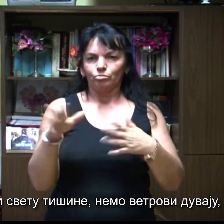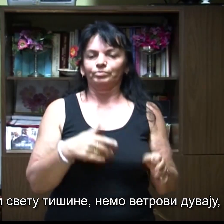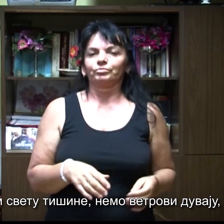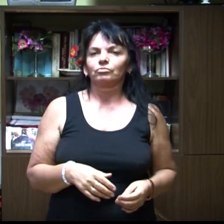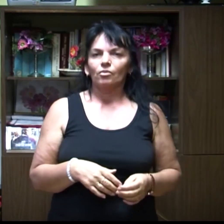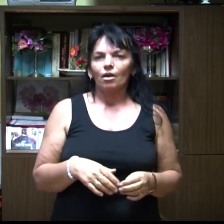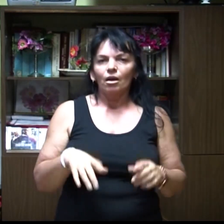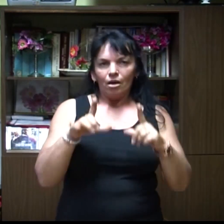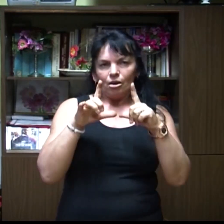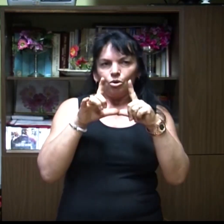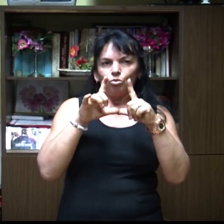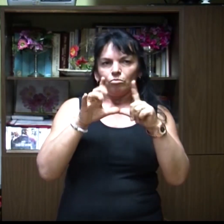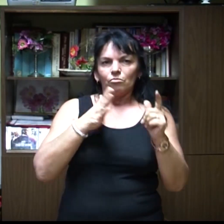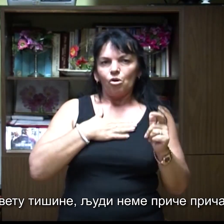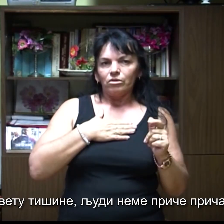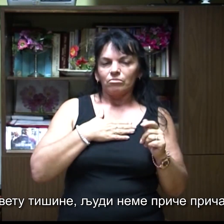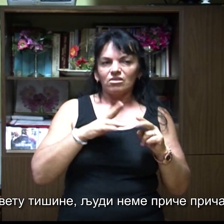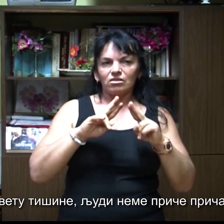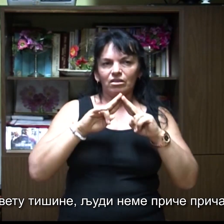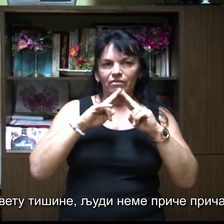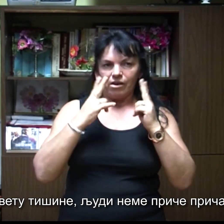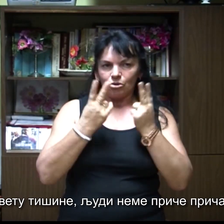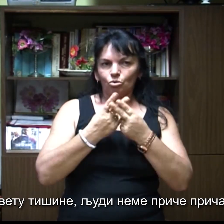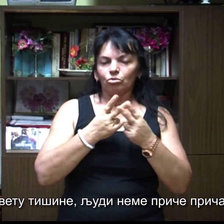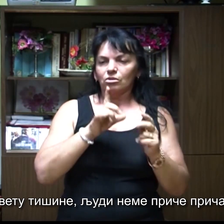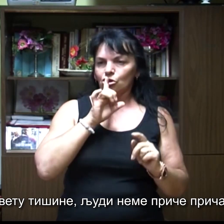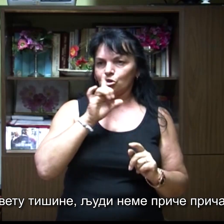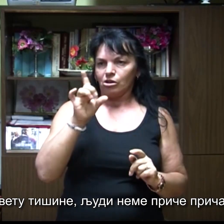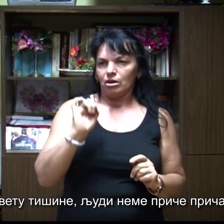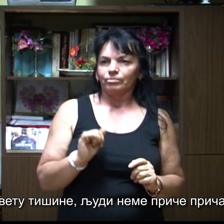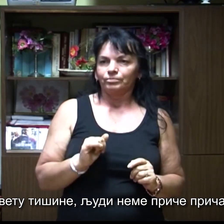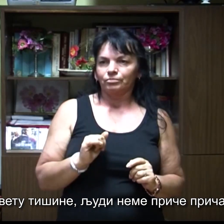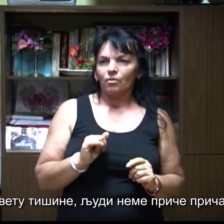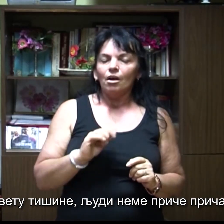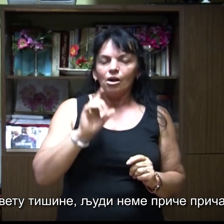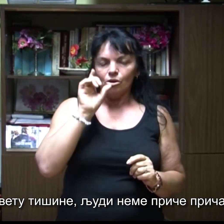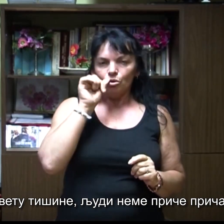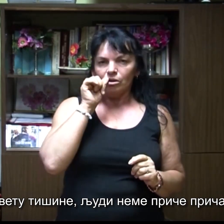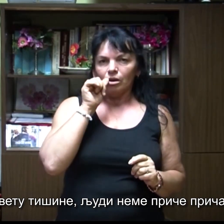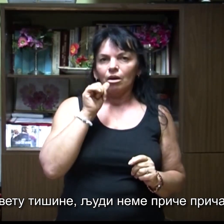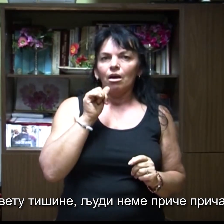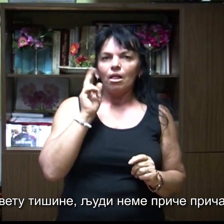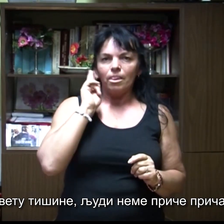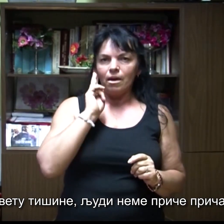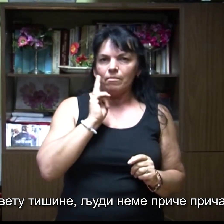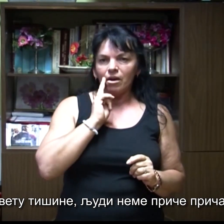U mojem svetu tišine, ljudi neme